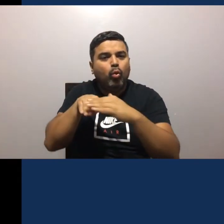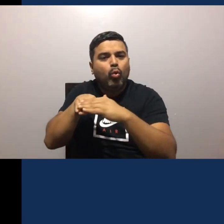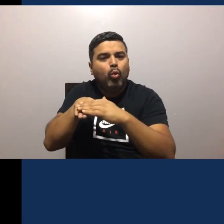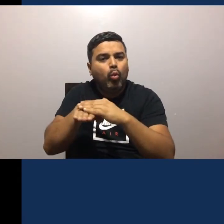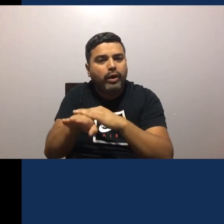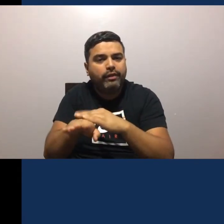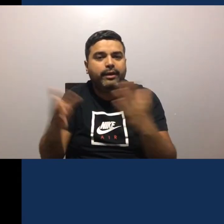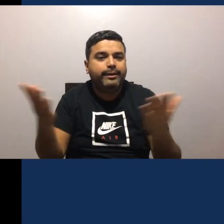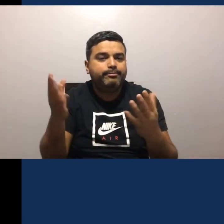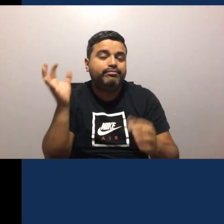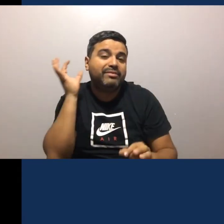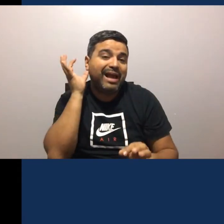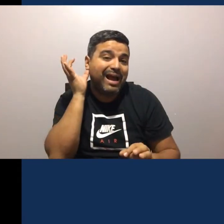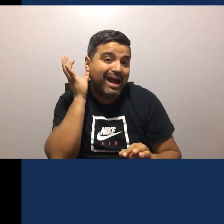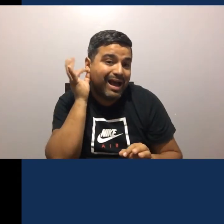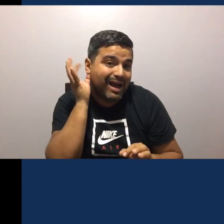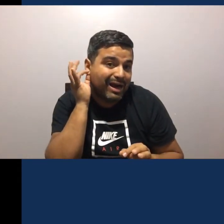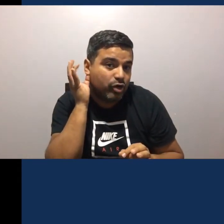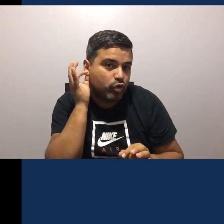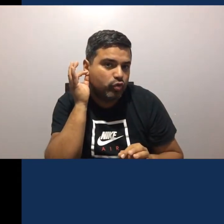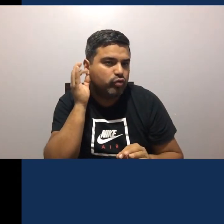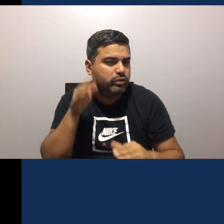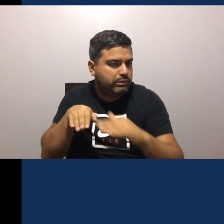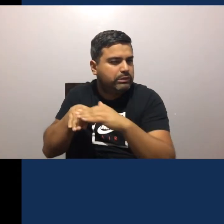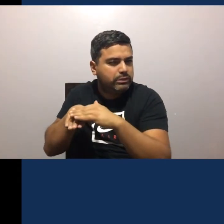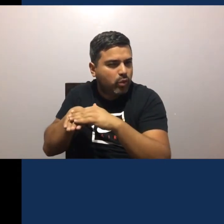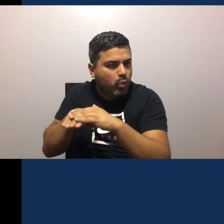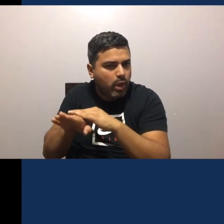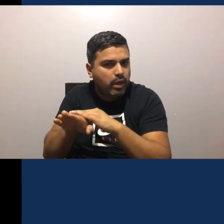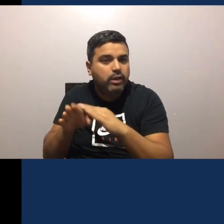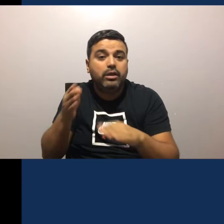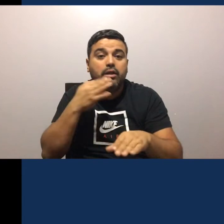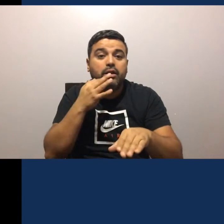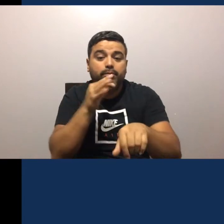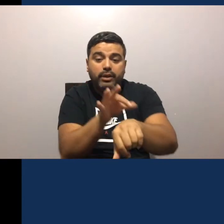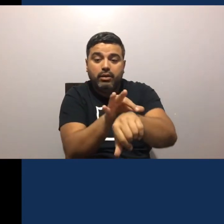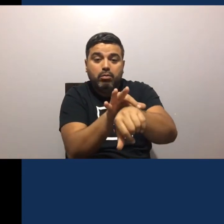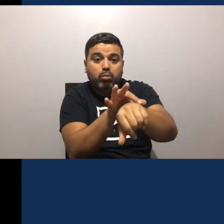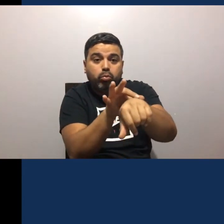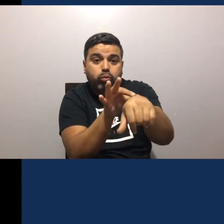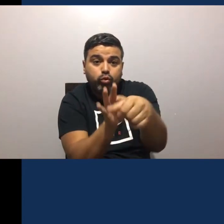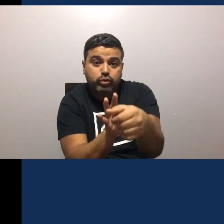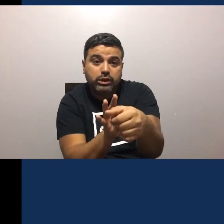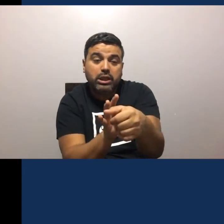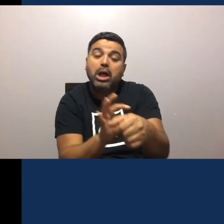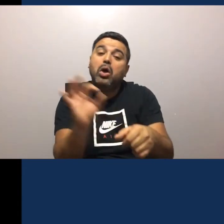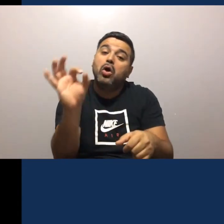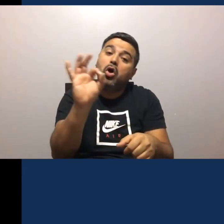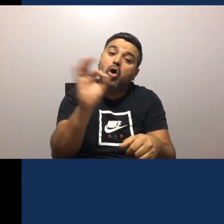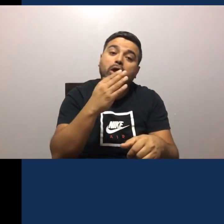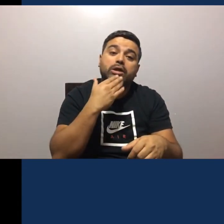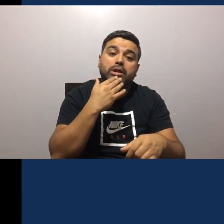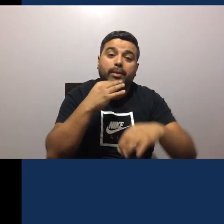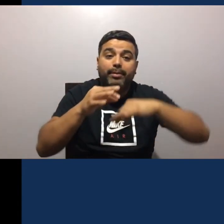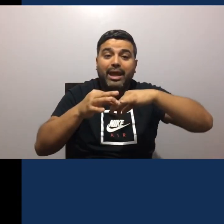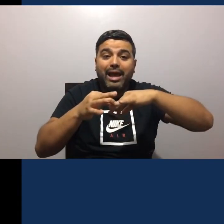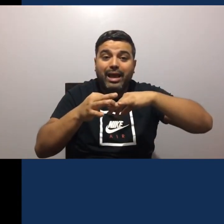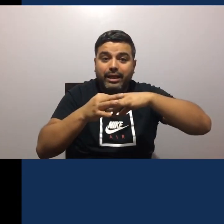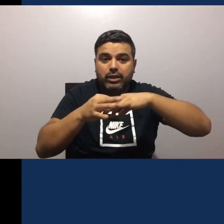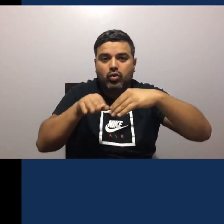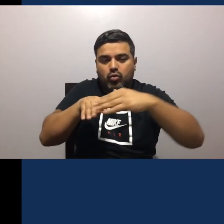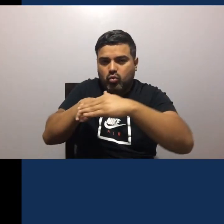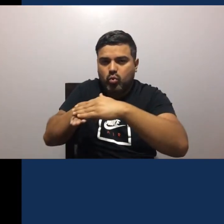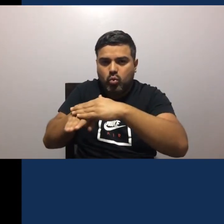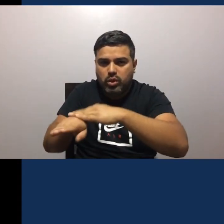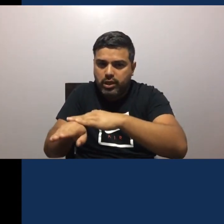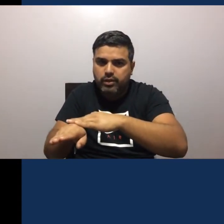Deja Los aros Las pulseras Y también Los anillos Guardados Prefieres Prefieres Prefieres